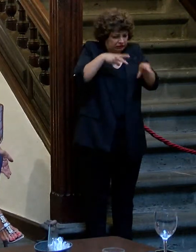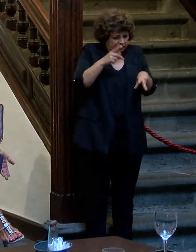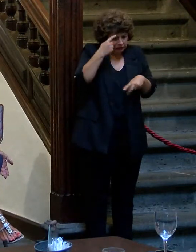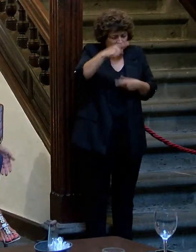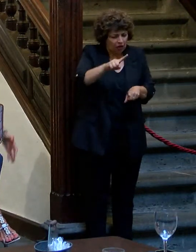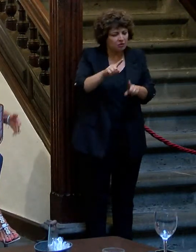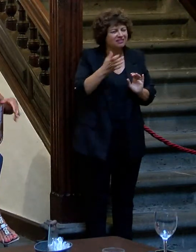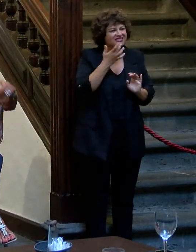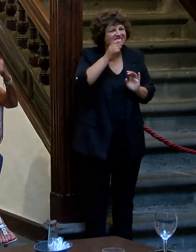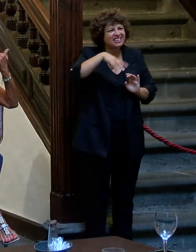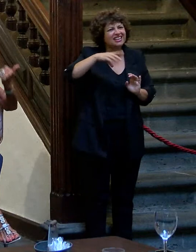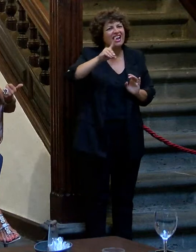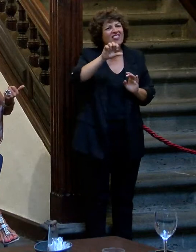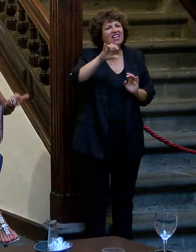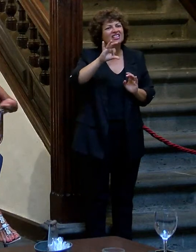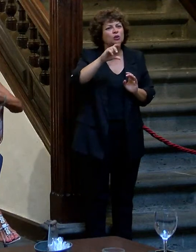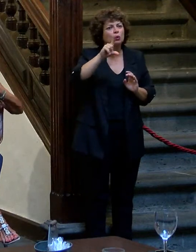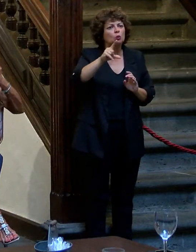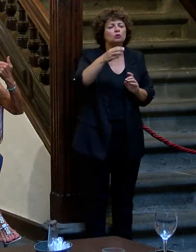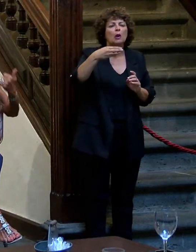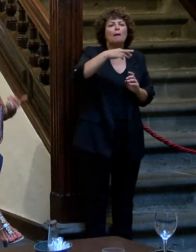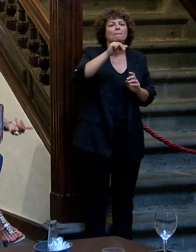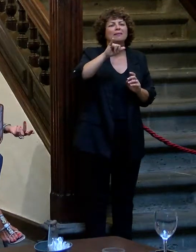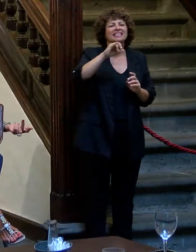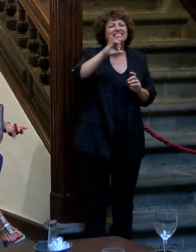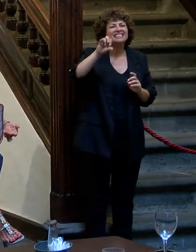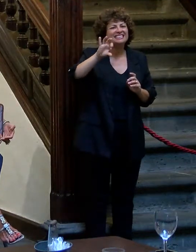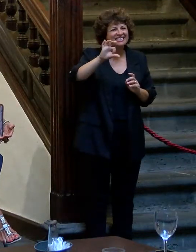era Godard ni Lelouch, yo me gustaba a Brigitte Bardot, me gustaba